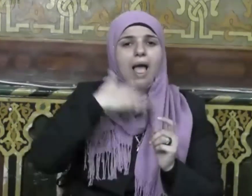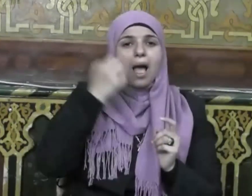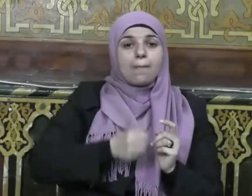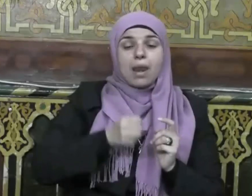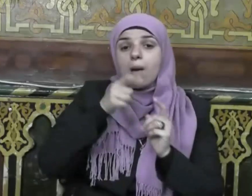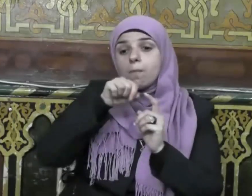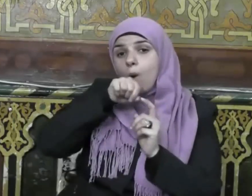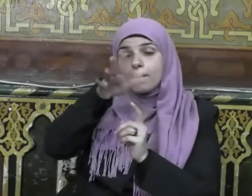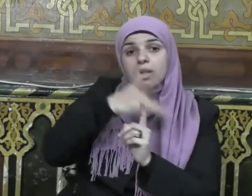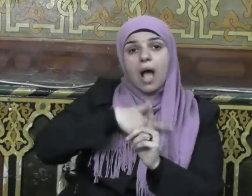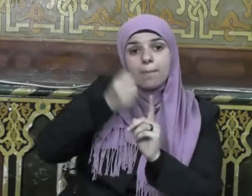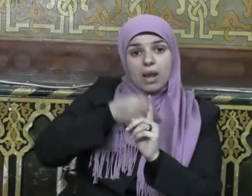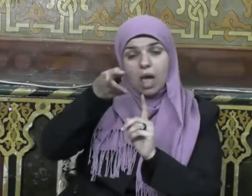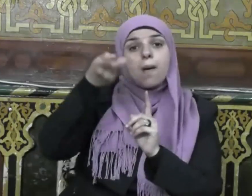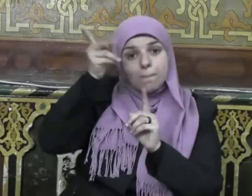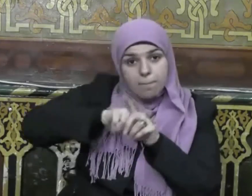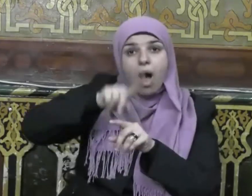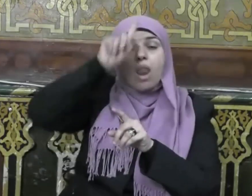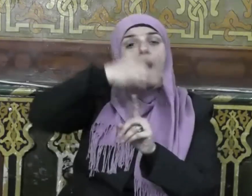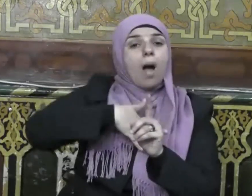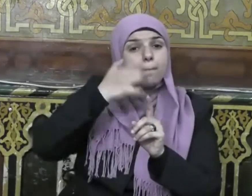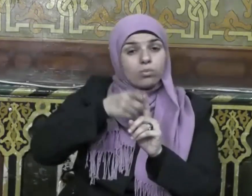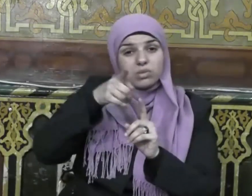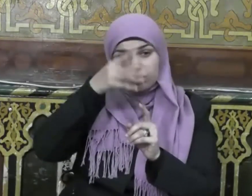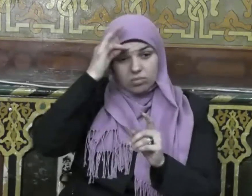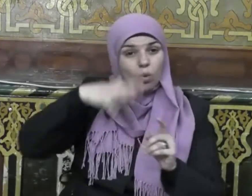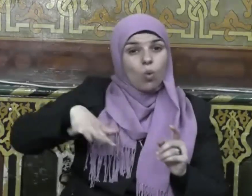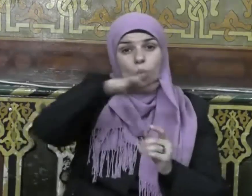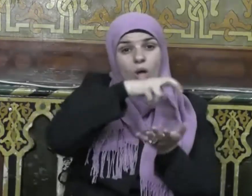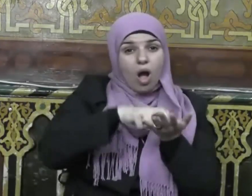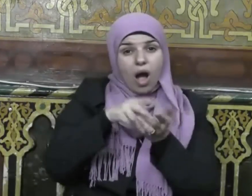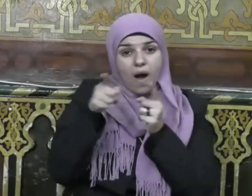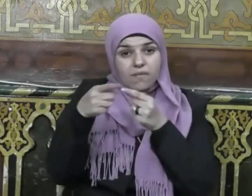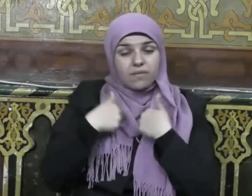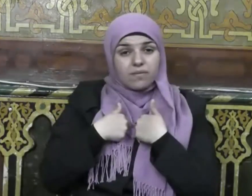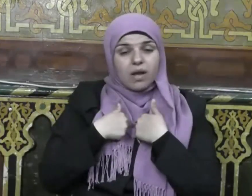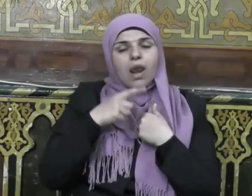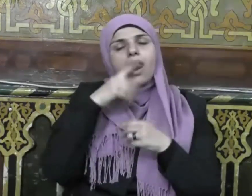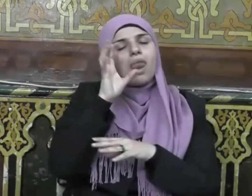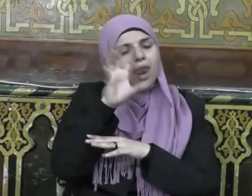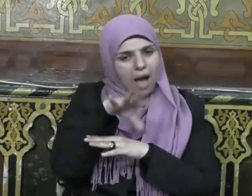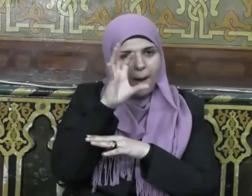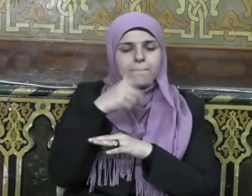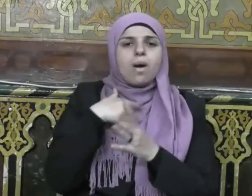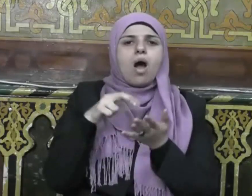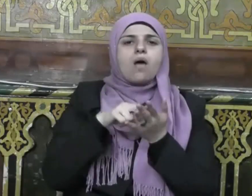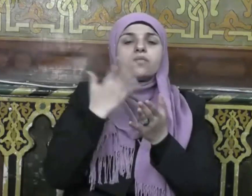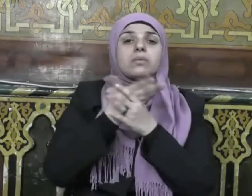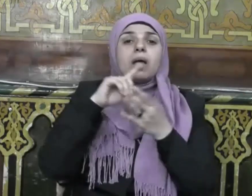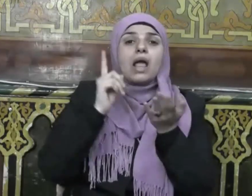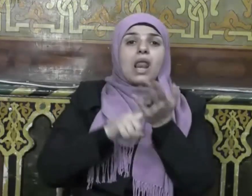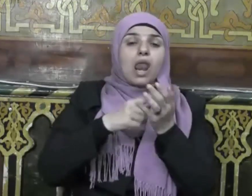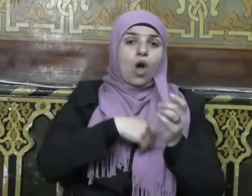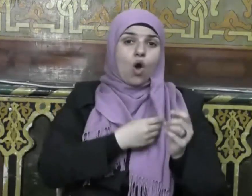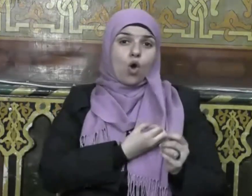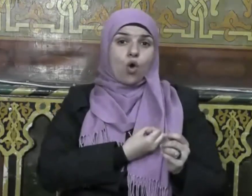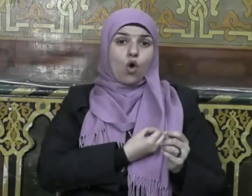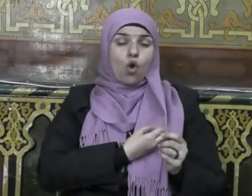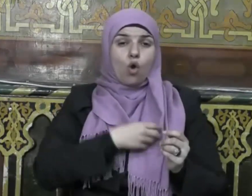بك وبما جئت به فهل تخاف علينا قال نعم إن القلوب بين